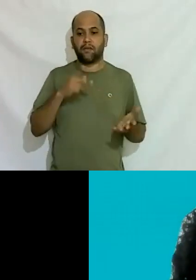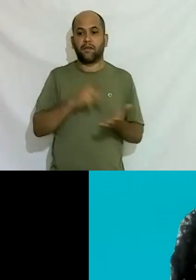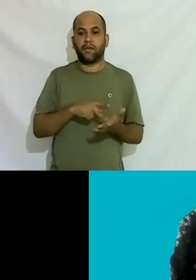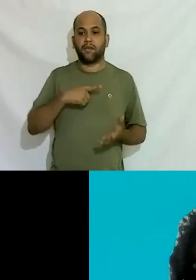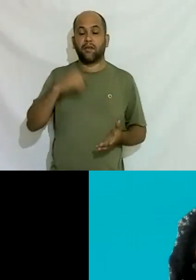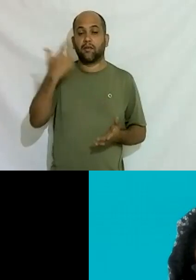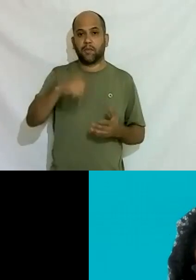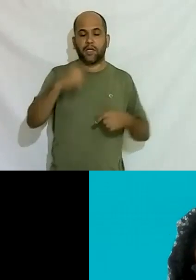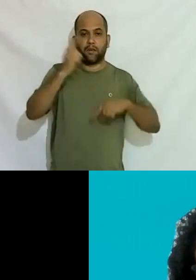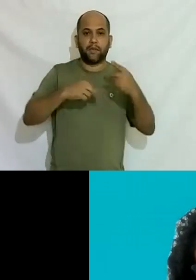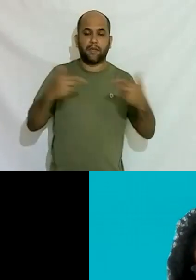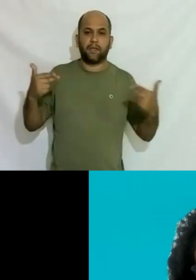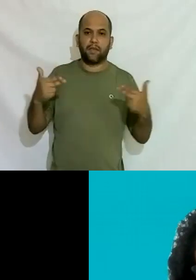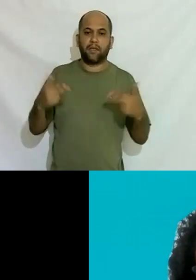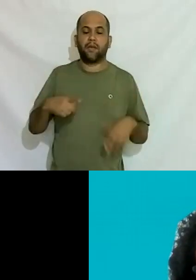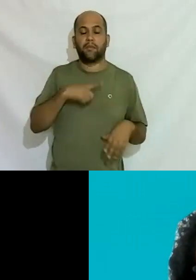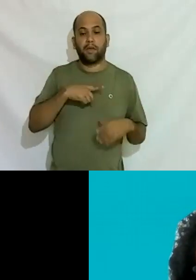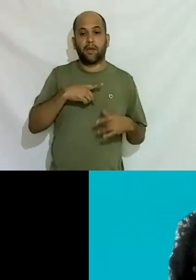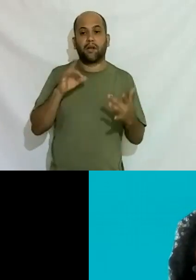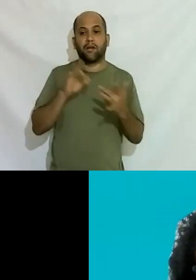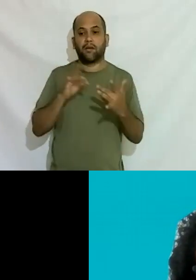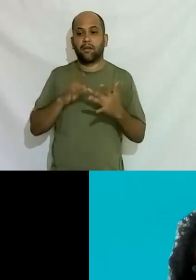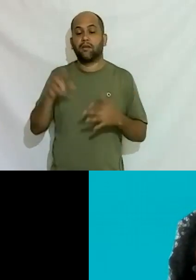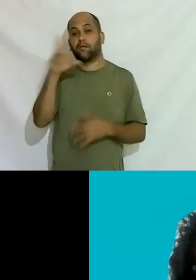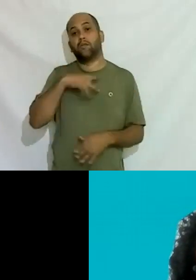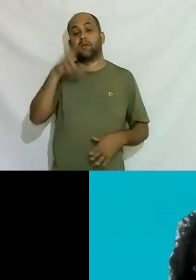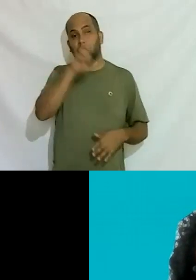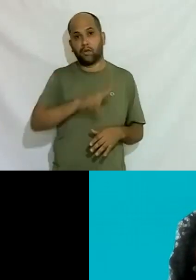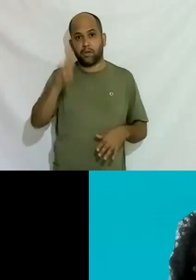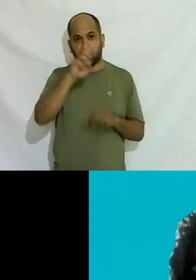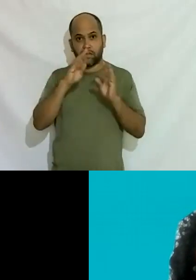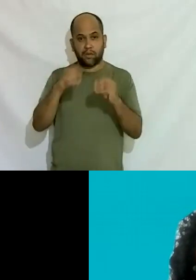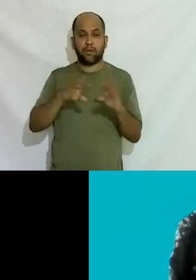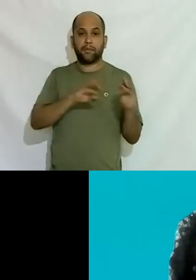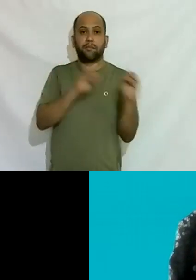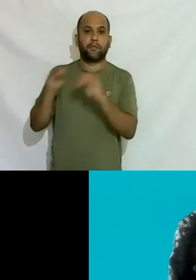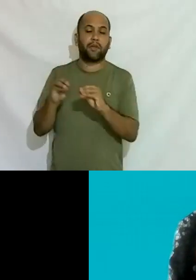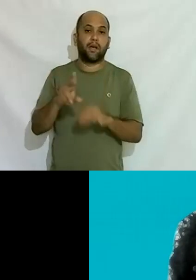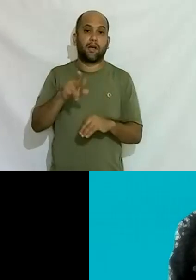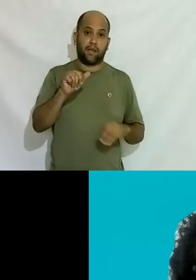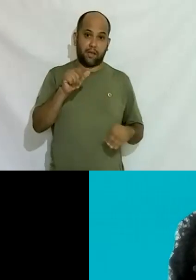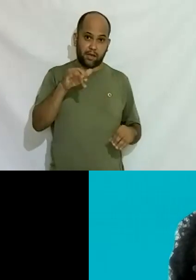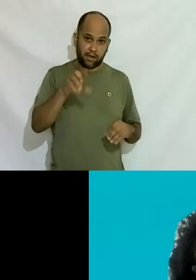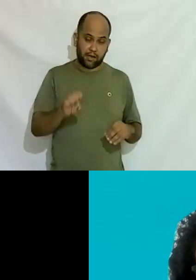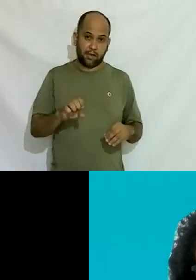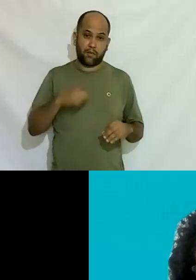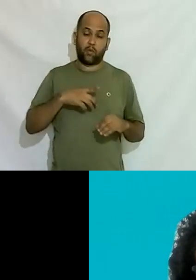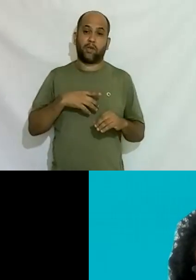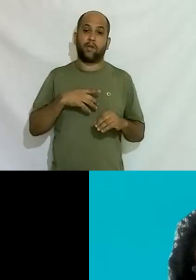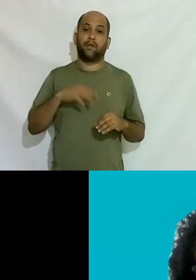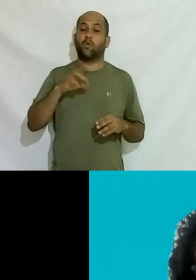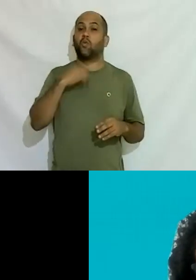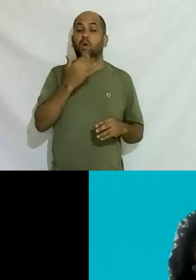lidar com ele e estou aqui lutando usando todas elas para mudar a realidade porque a gente só vai não adianta só ler